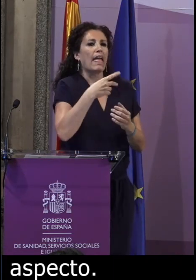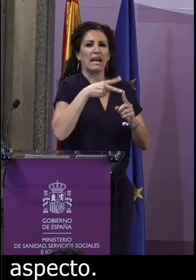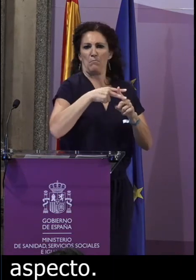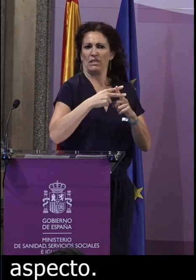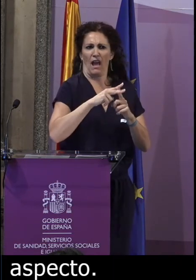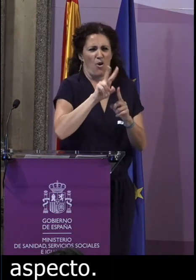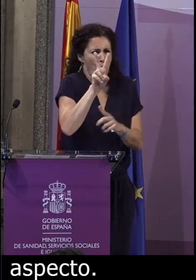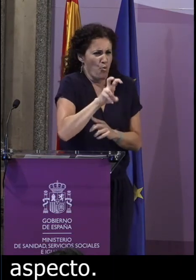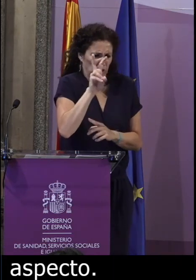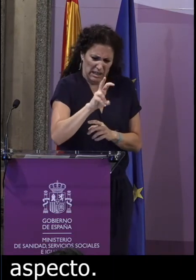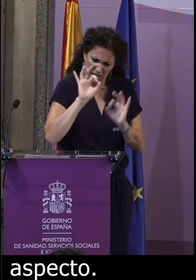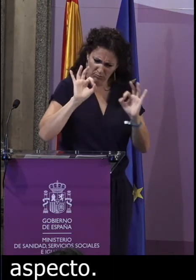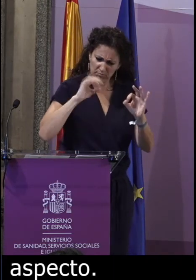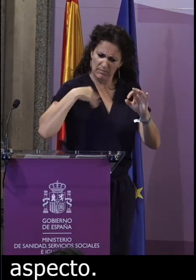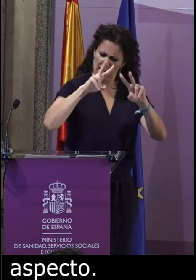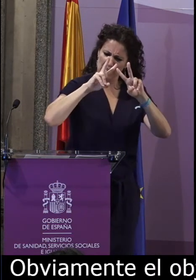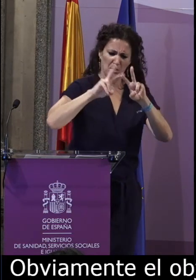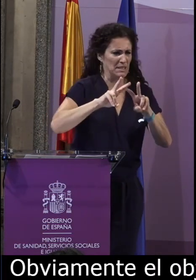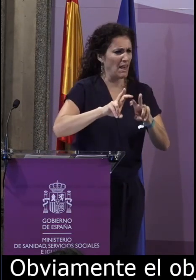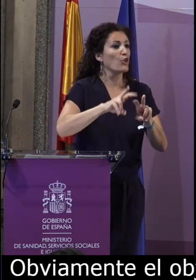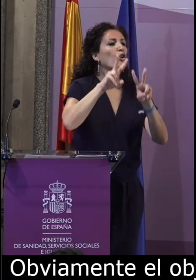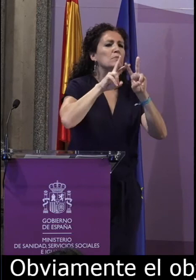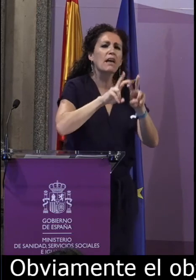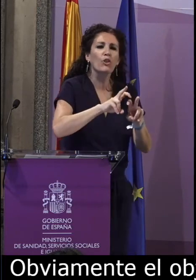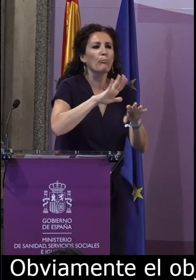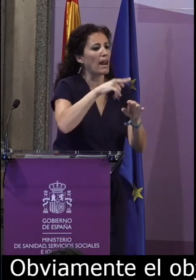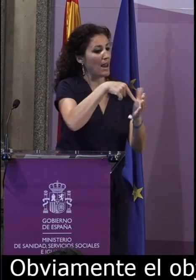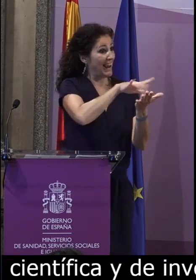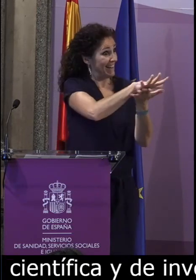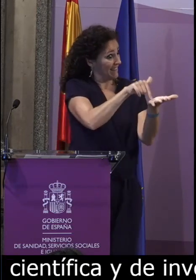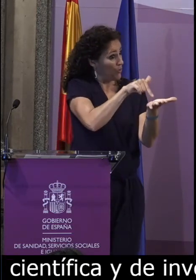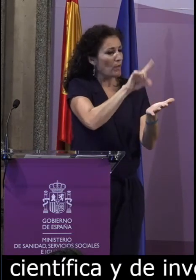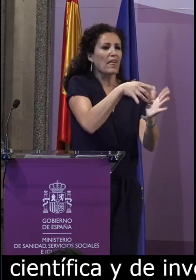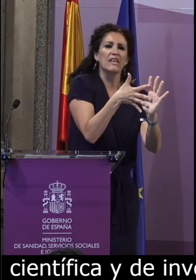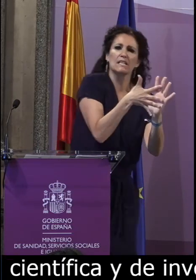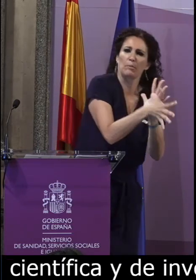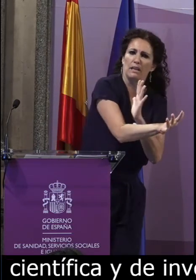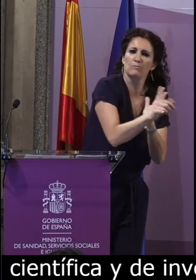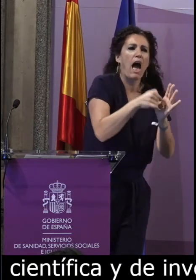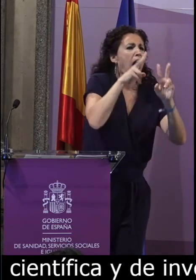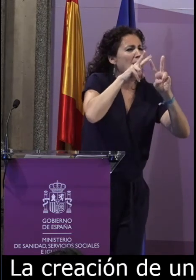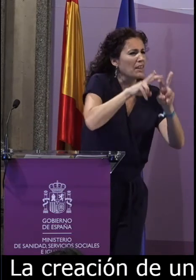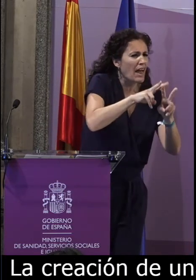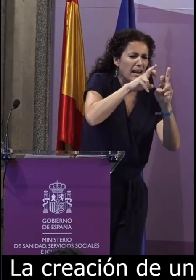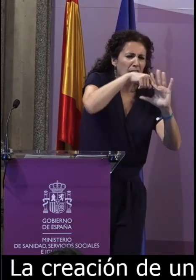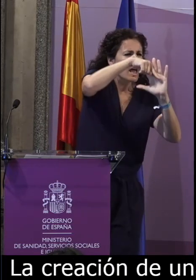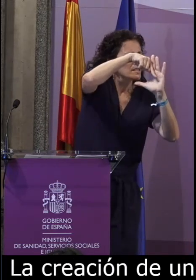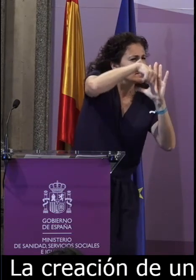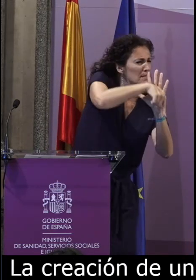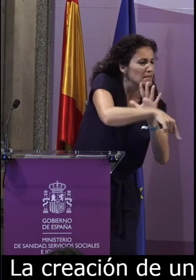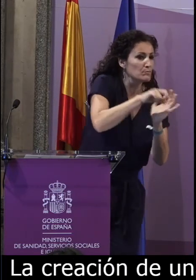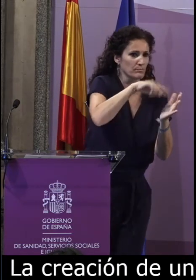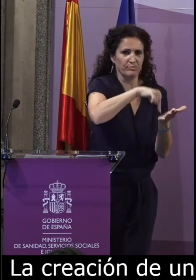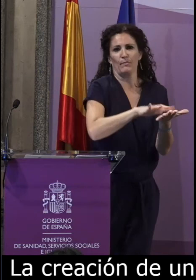La creación de una herramienta útil para la investigación de manera que se pueda